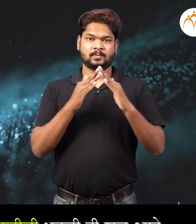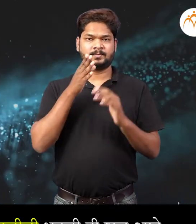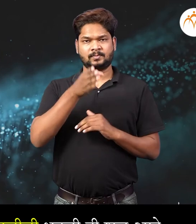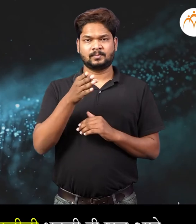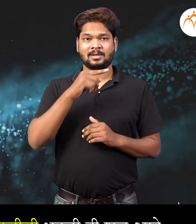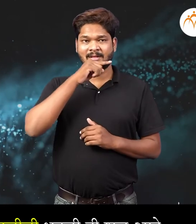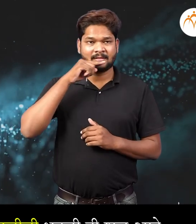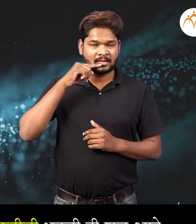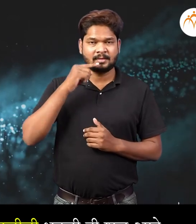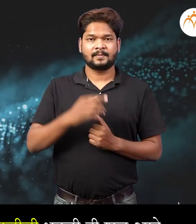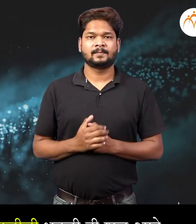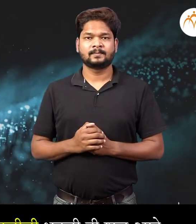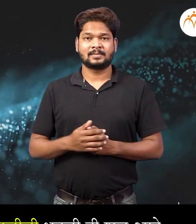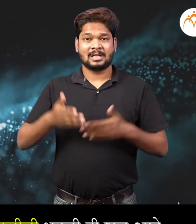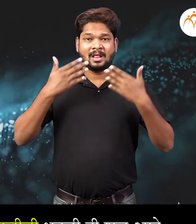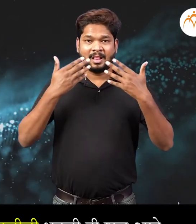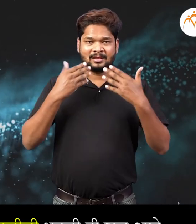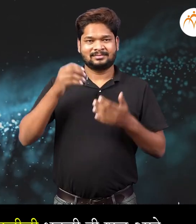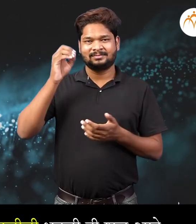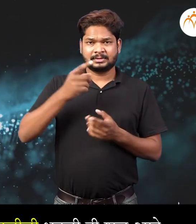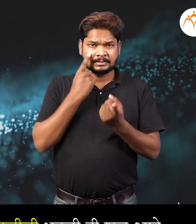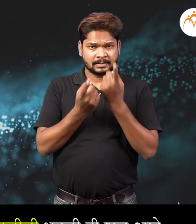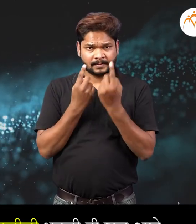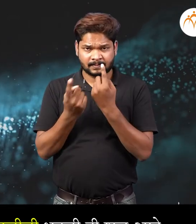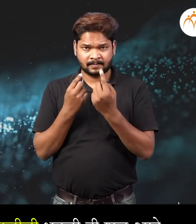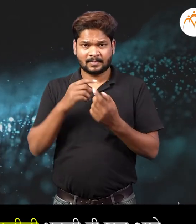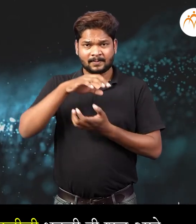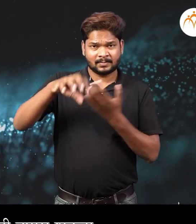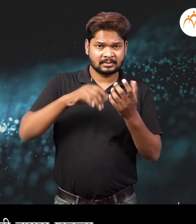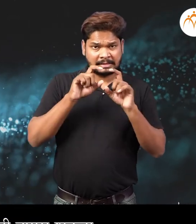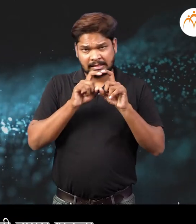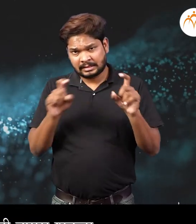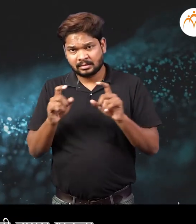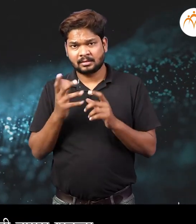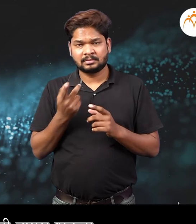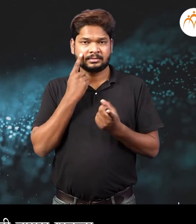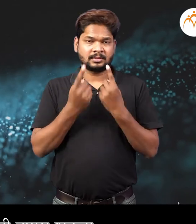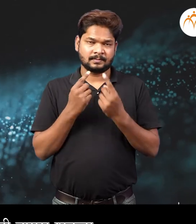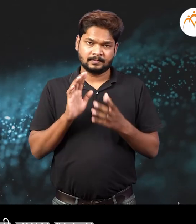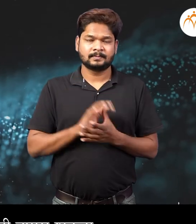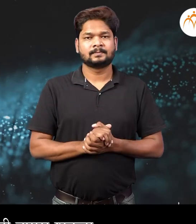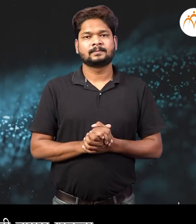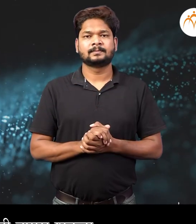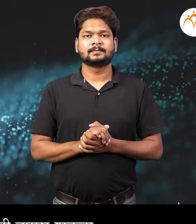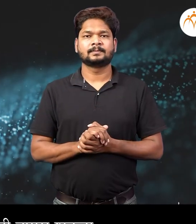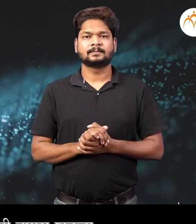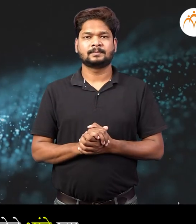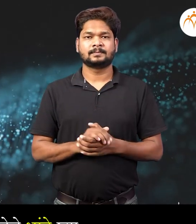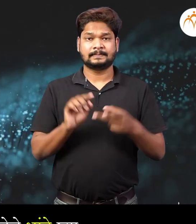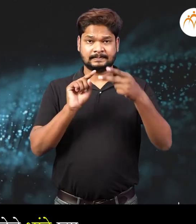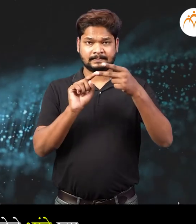तुमचा घरी अन्लेली लाल मिर्ची ची भुक्टी ही शुद्धा है का भेसल युक्ता है हे तुमी तपासु जकता